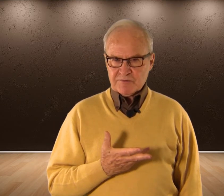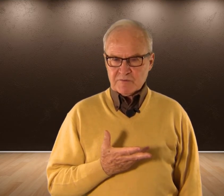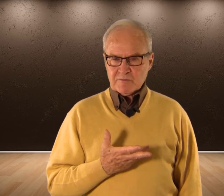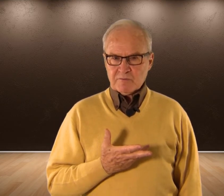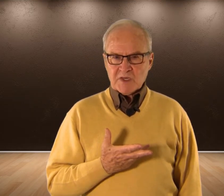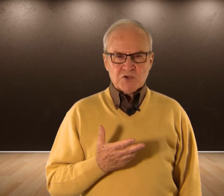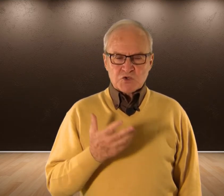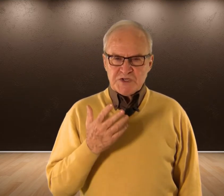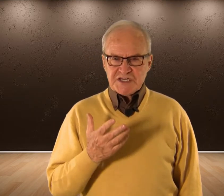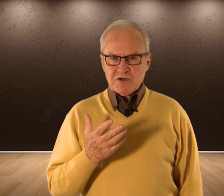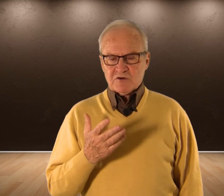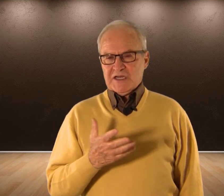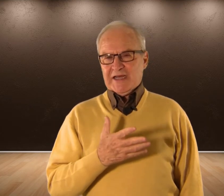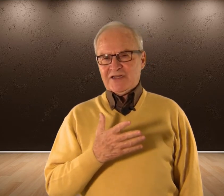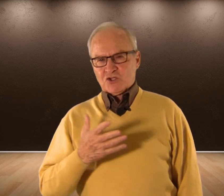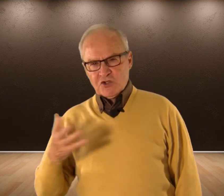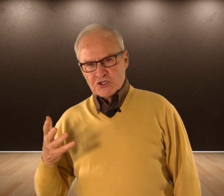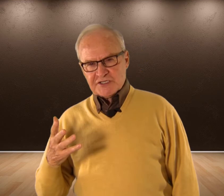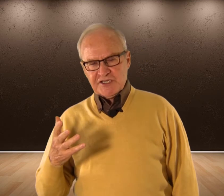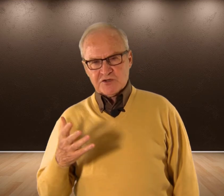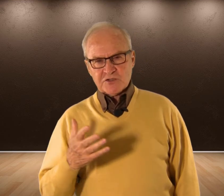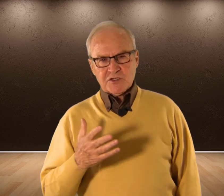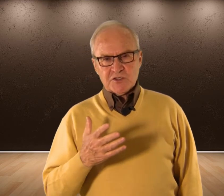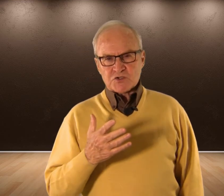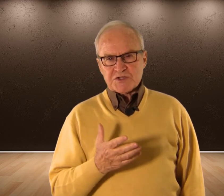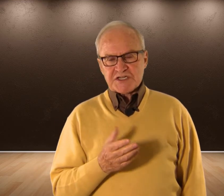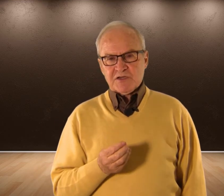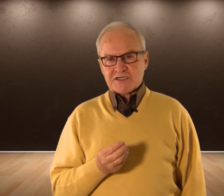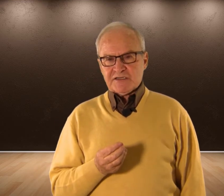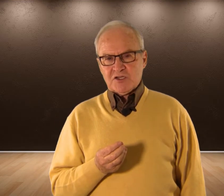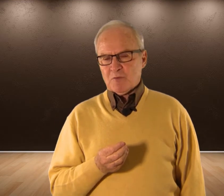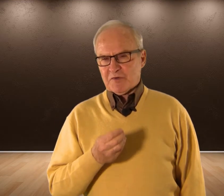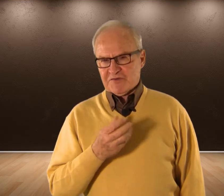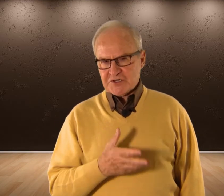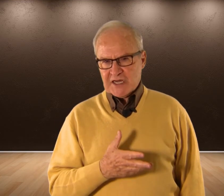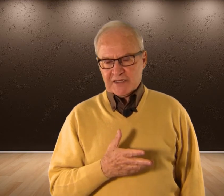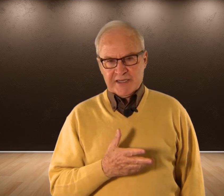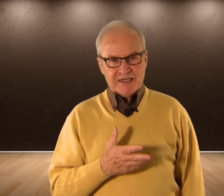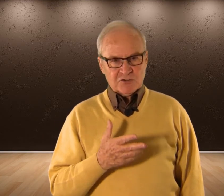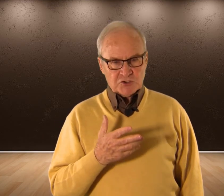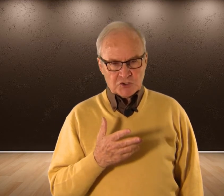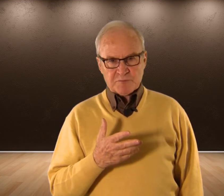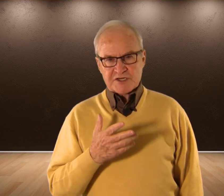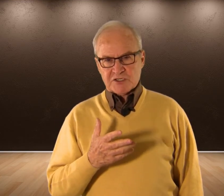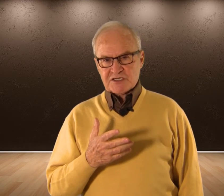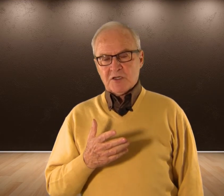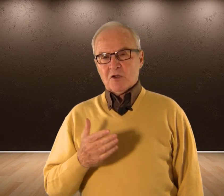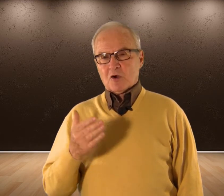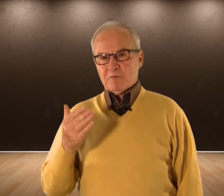Su deseo en todos los sentidos Su deseo en el sentido profesional Eran dos personas Con